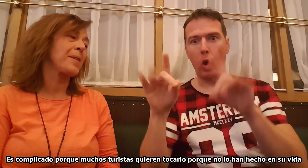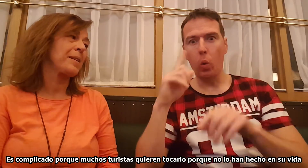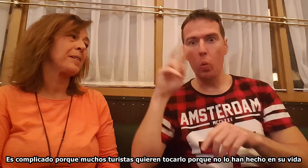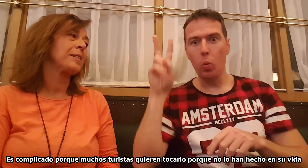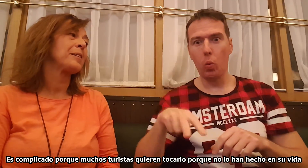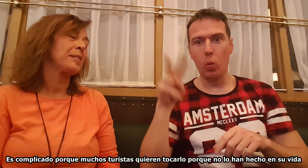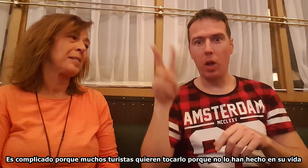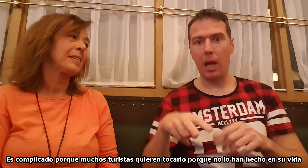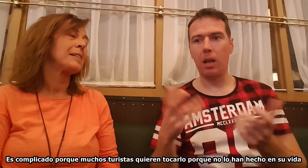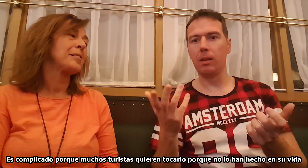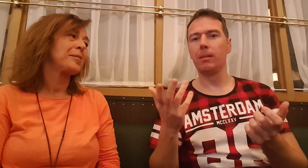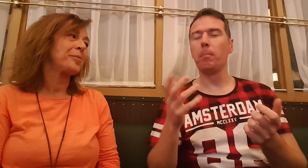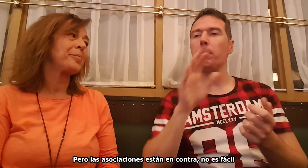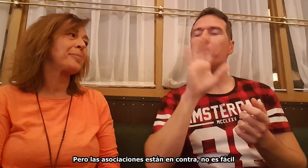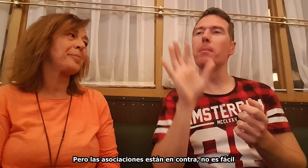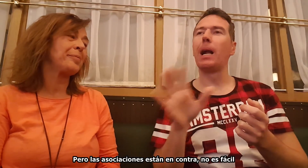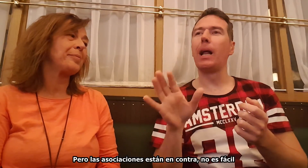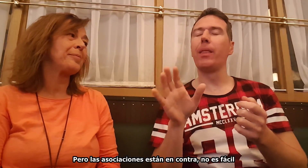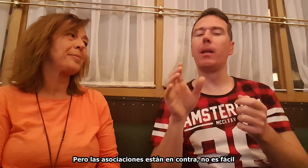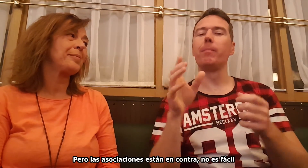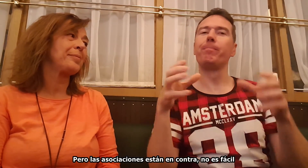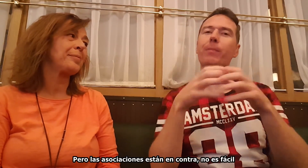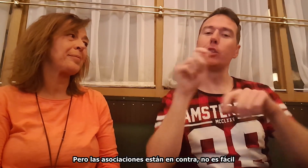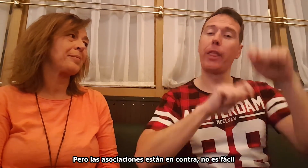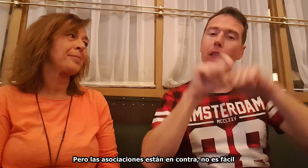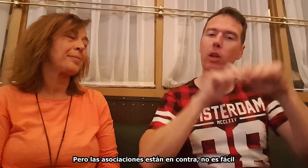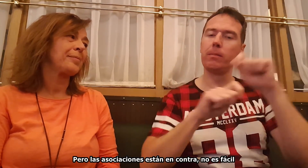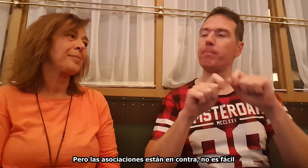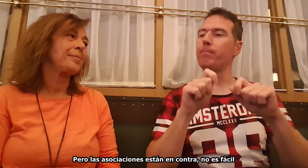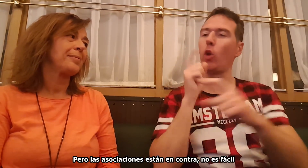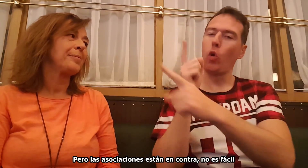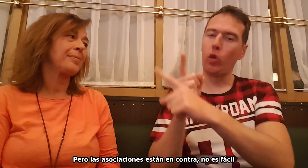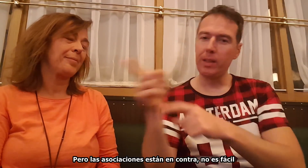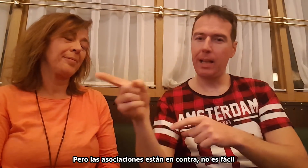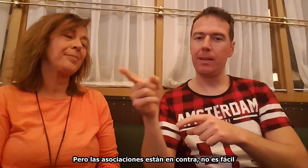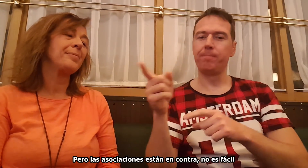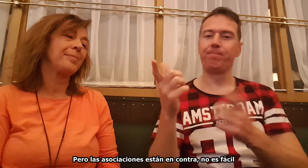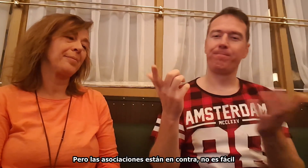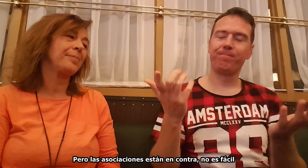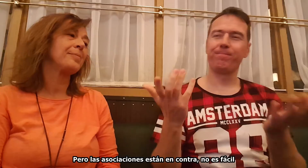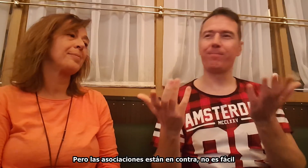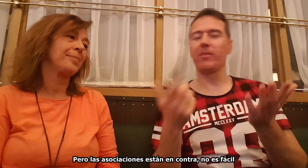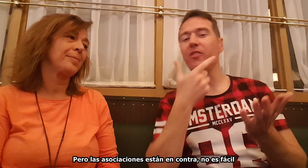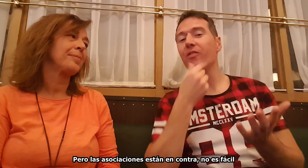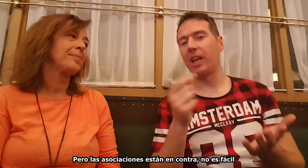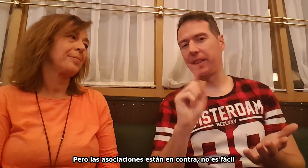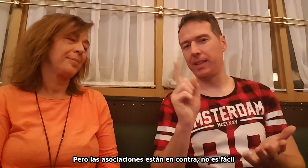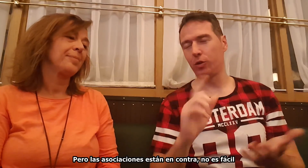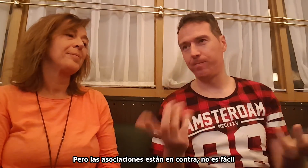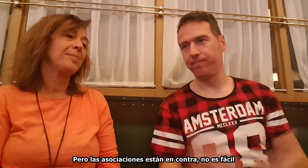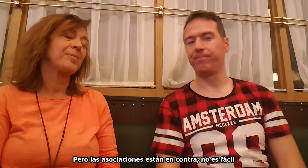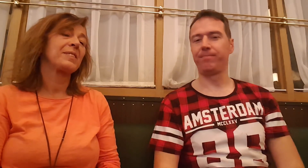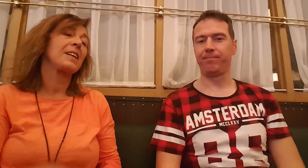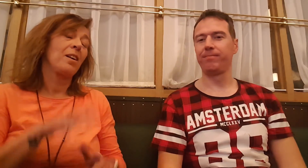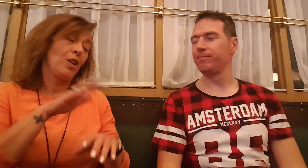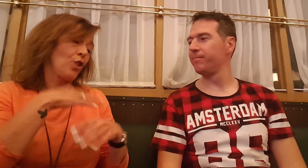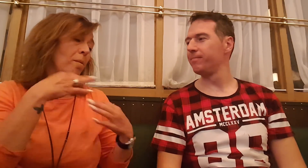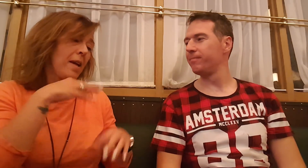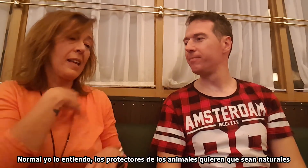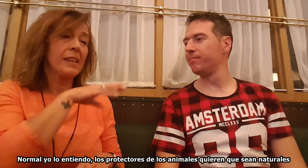quieren tocarlo. Porque no lo han hecho en su vida. Pero las asociaciones están en contra. No es fácil. Normal. Yo